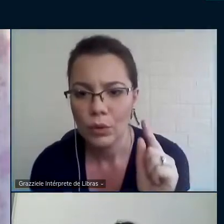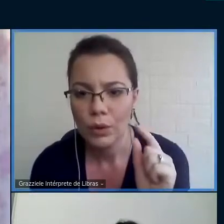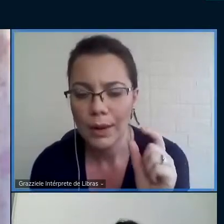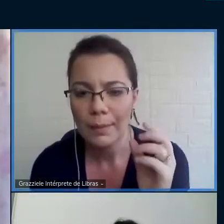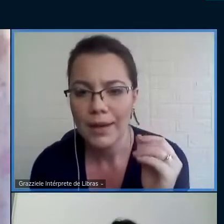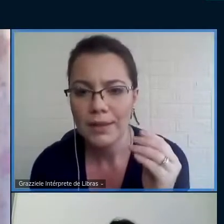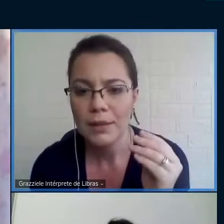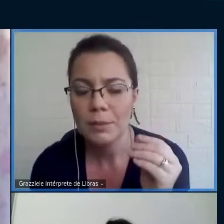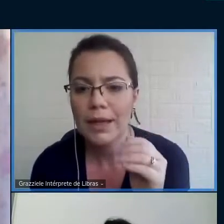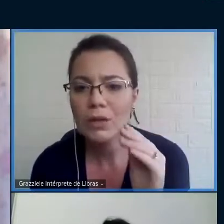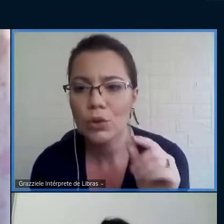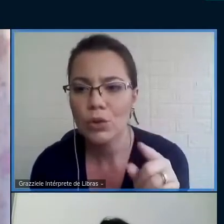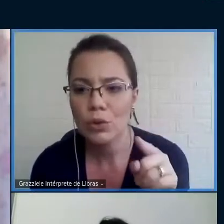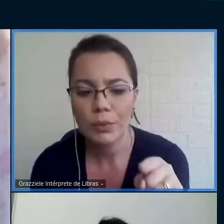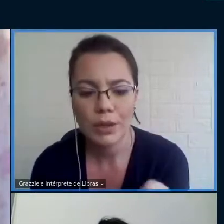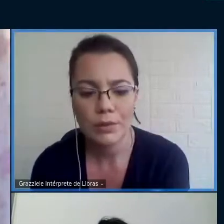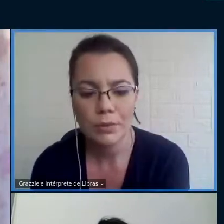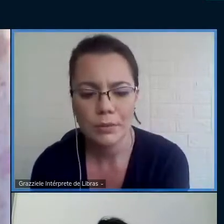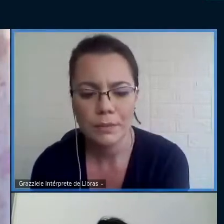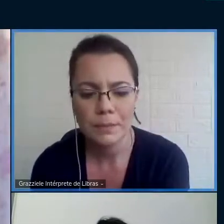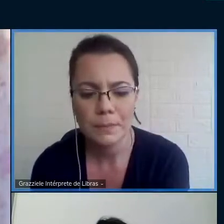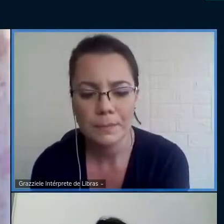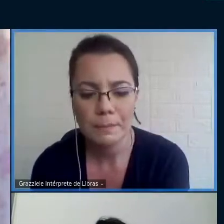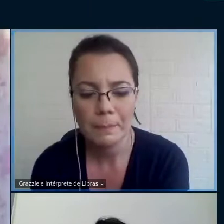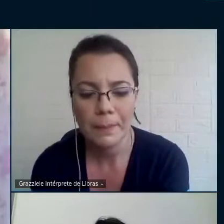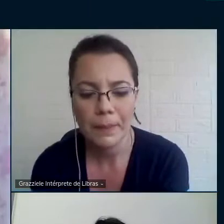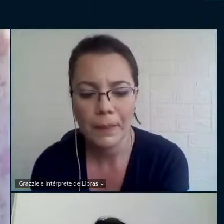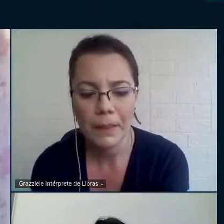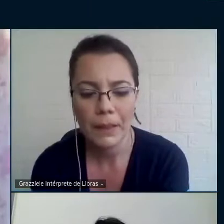colocar mais explicações sobre isso.